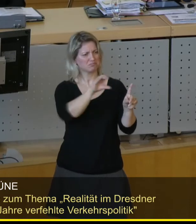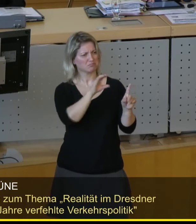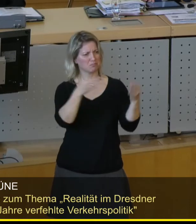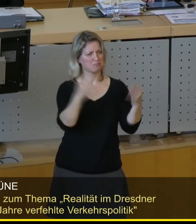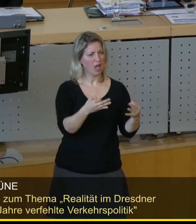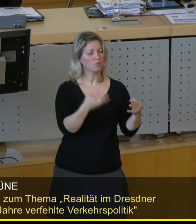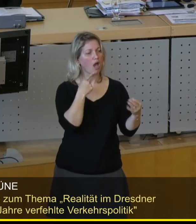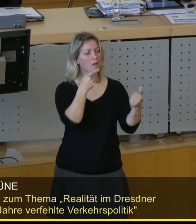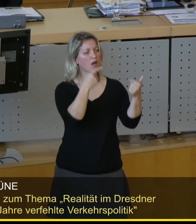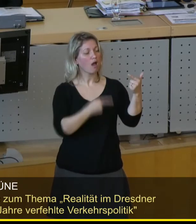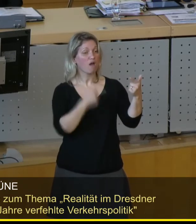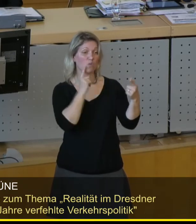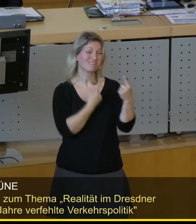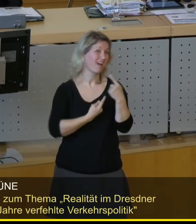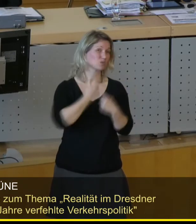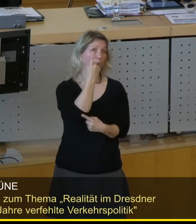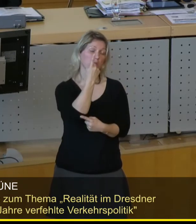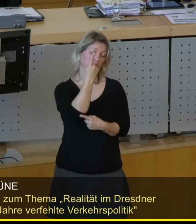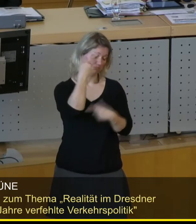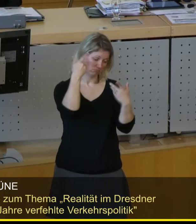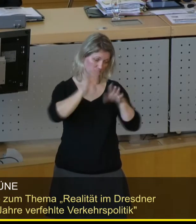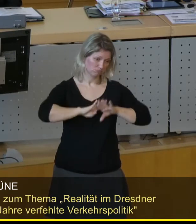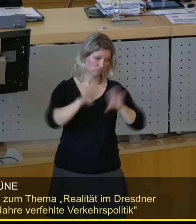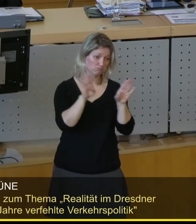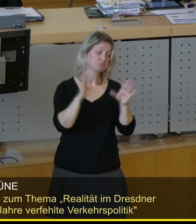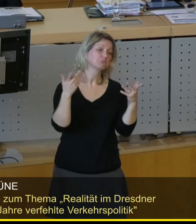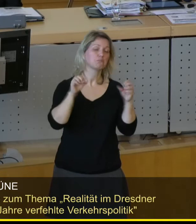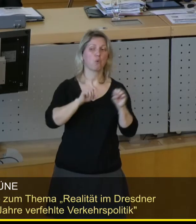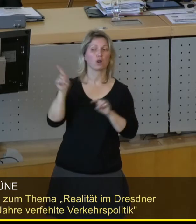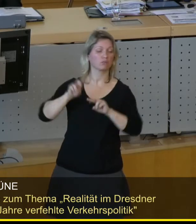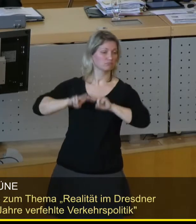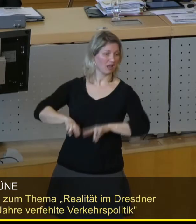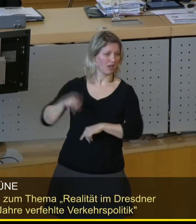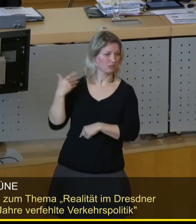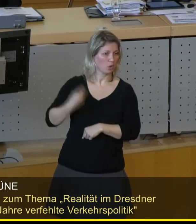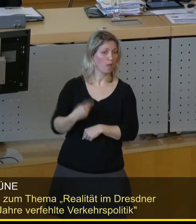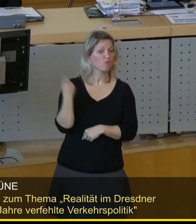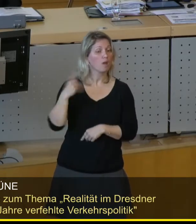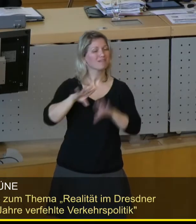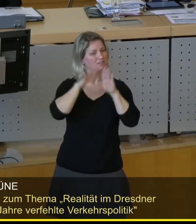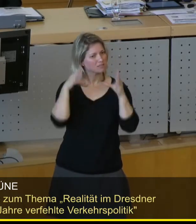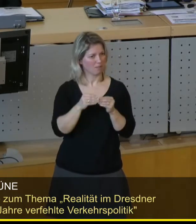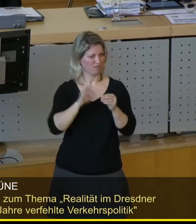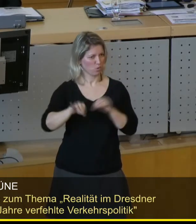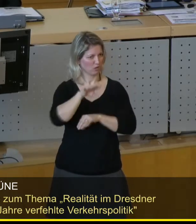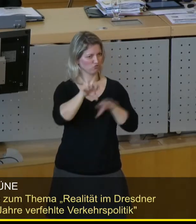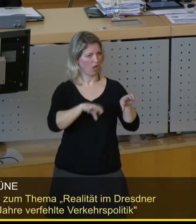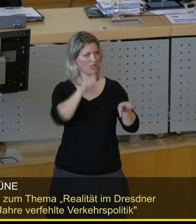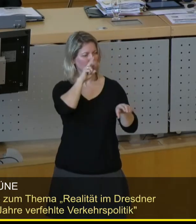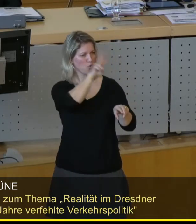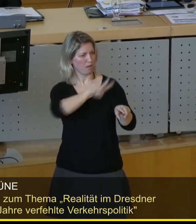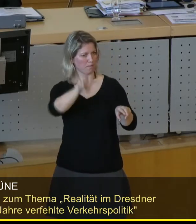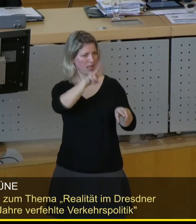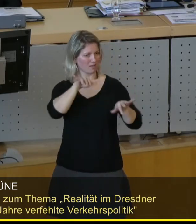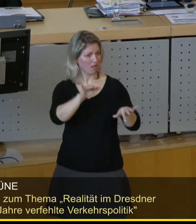dann allerdings von ganz oben auch kassiert. Wahrscheinlich auch zu Recht, Herr Zastrow, denn der OB hat natürlich den Gesamtblick für die Stadt. Deswegen hat er ja auch den